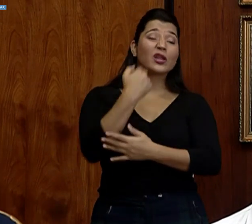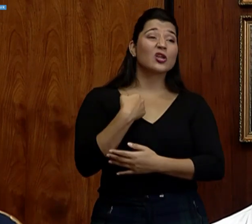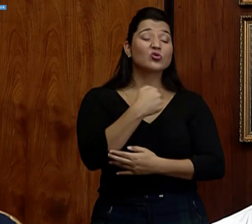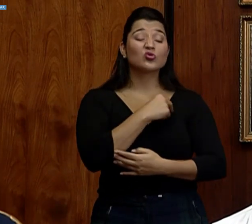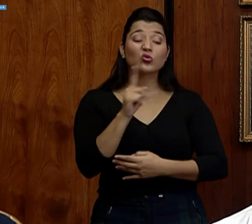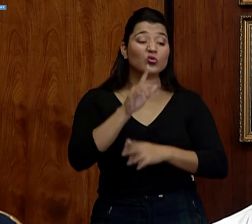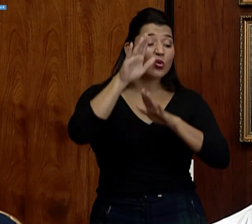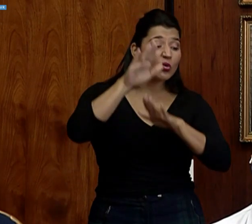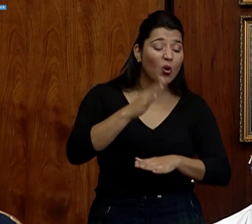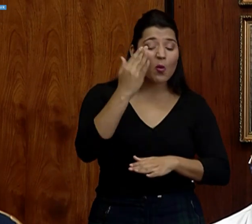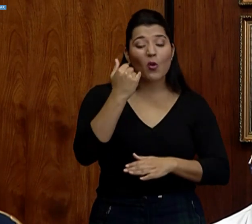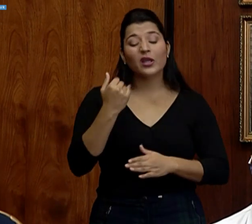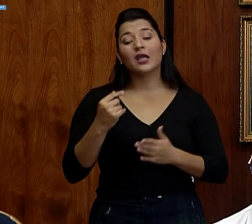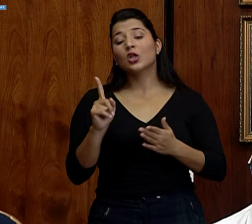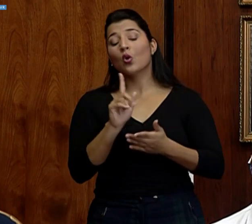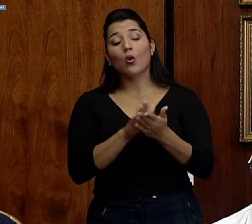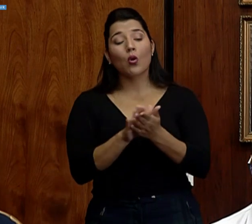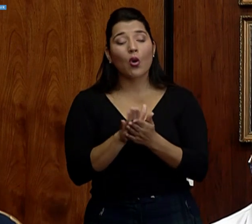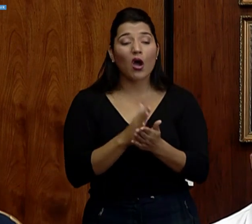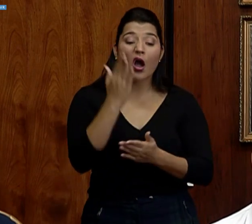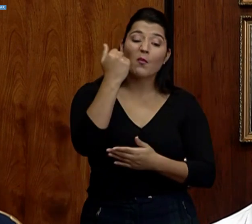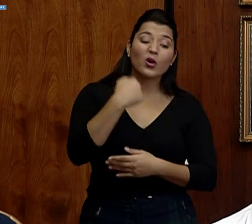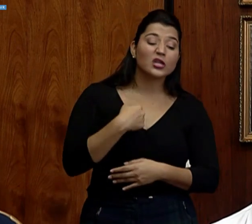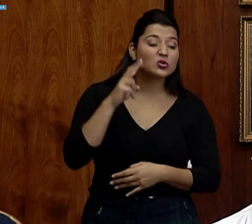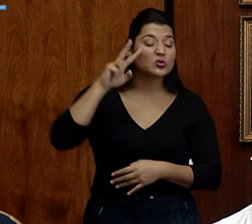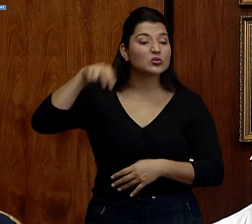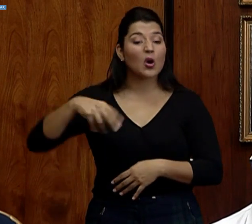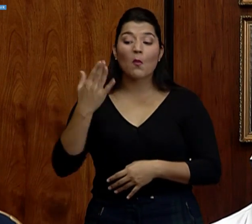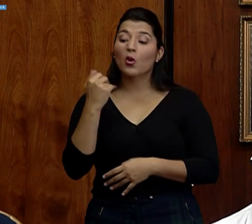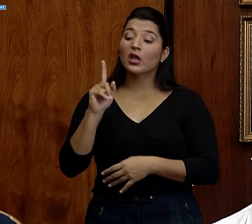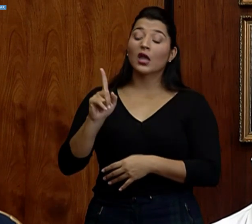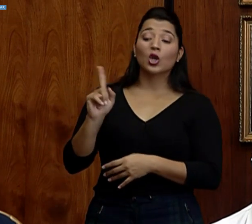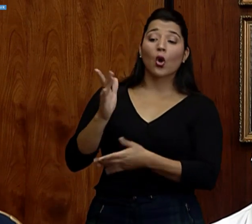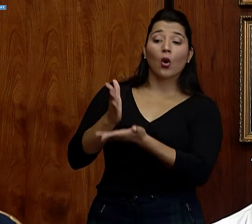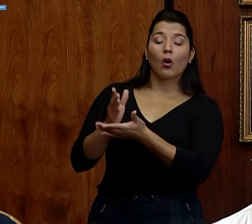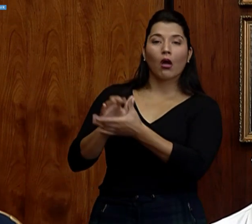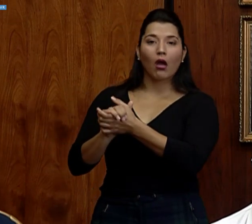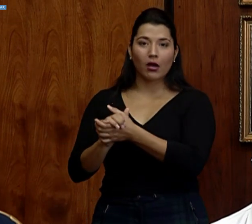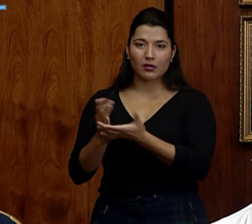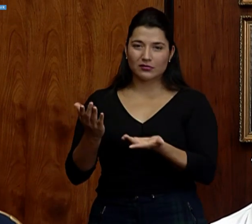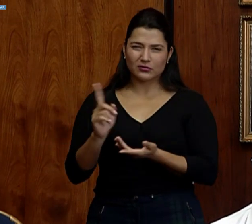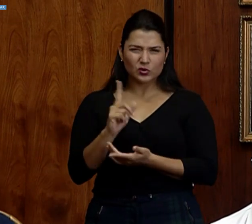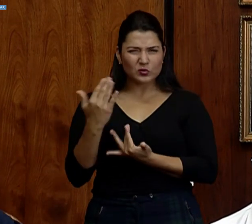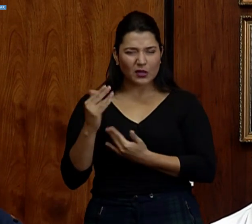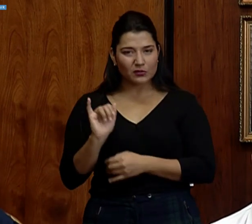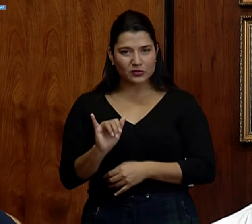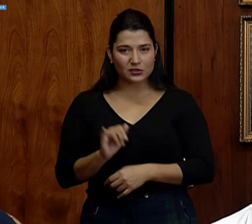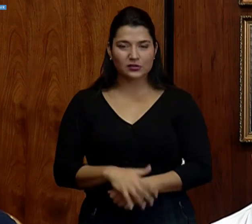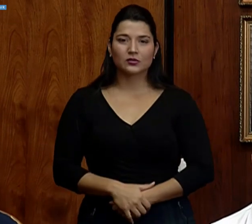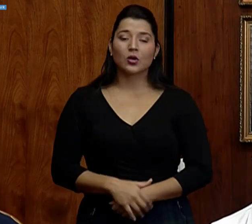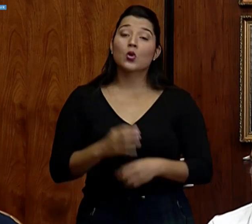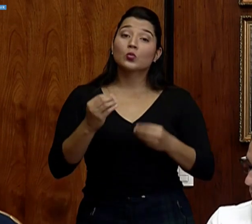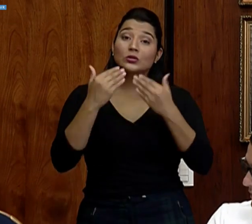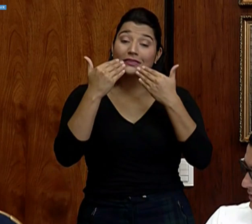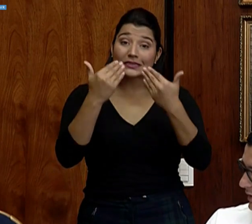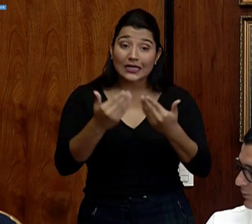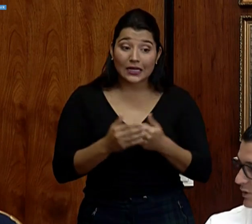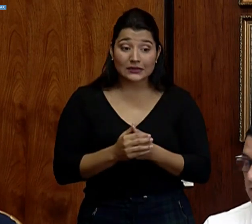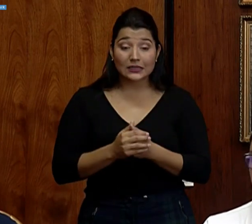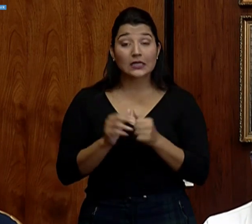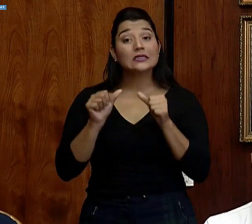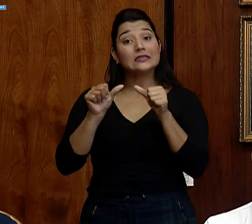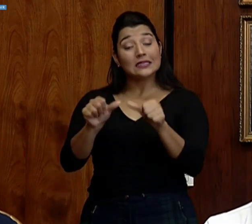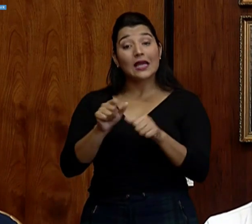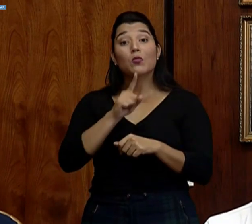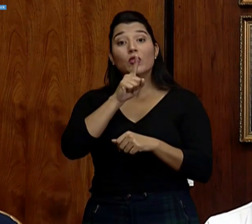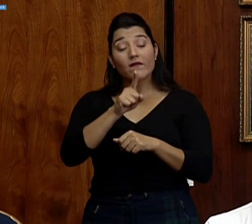socialmente, por qué no me lavé las manos, por qué no dejé de saludar de mano o de abrazo. Así que les agradezco mucho, sigamos